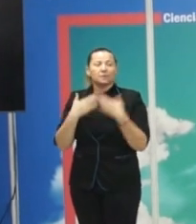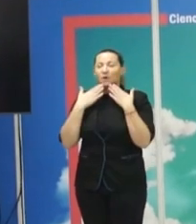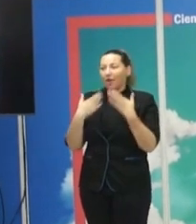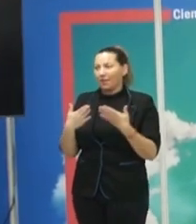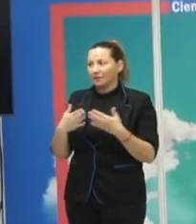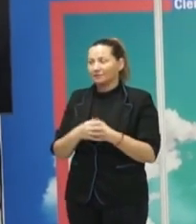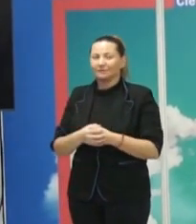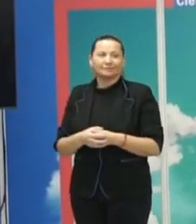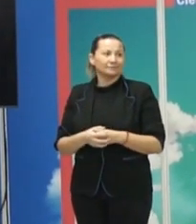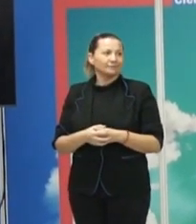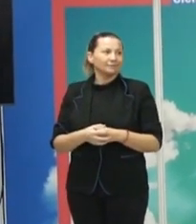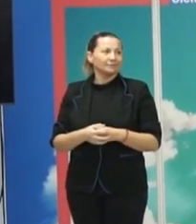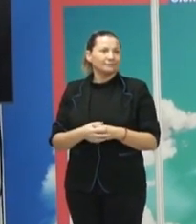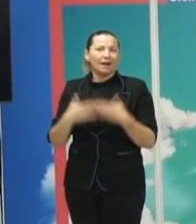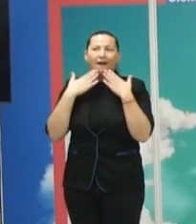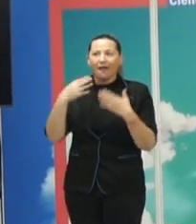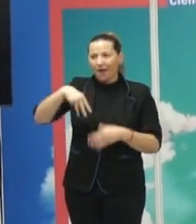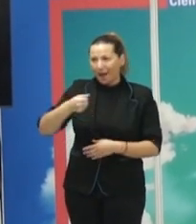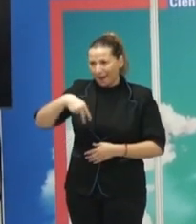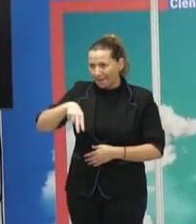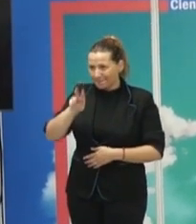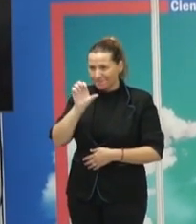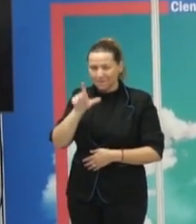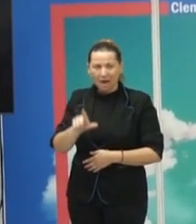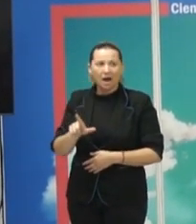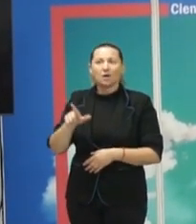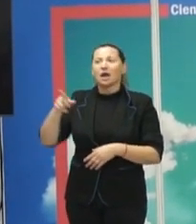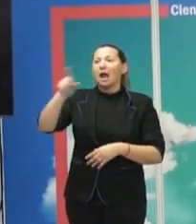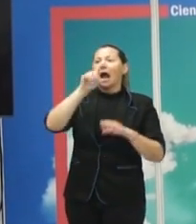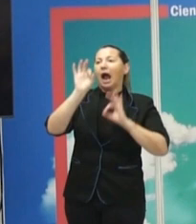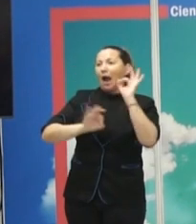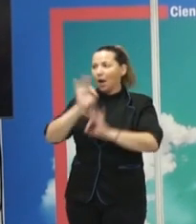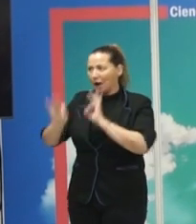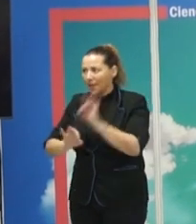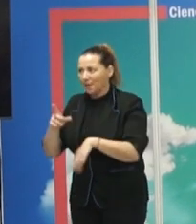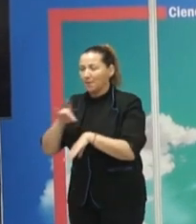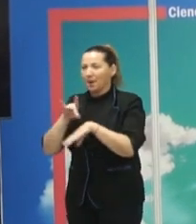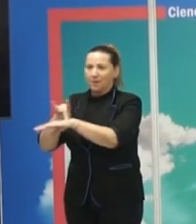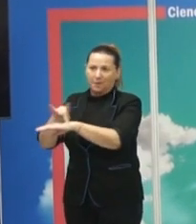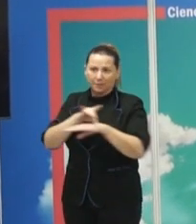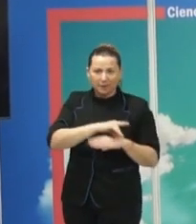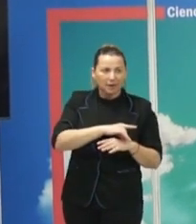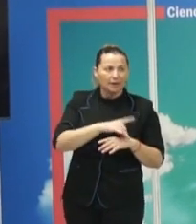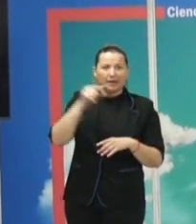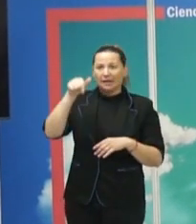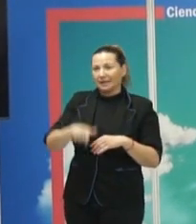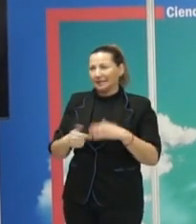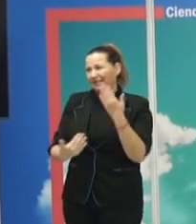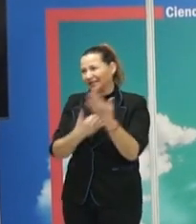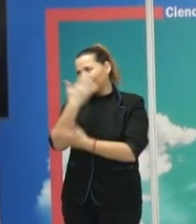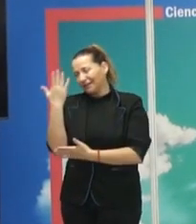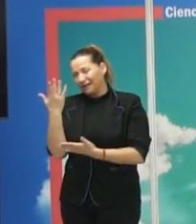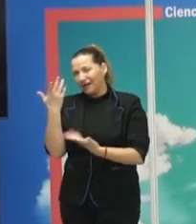Bueno, muchas gracias a Manuel, a la organización por haberme invitado y a vosotros por estar aquí en este día un poco